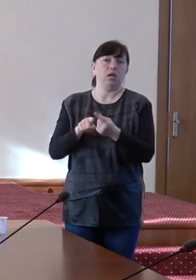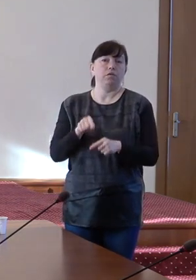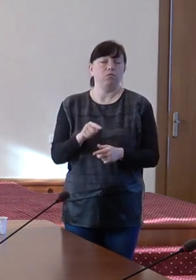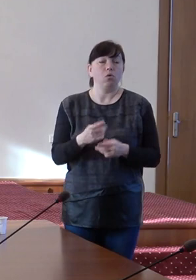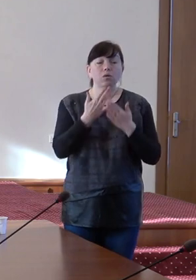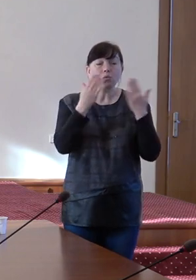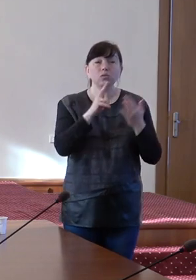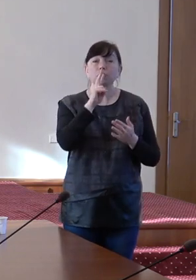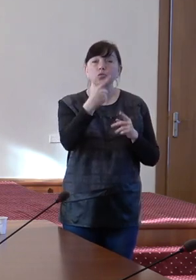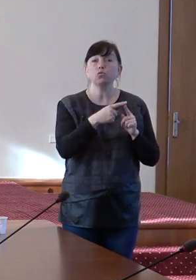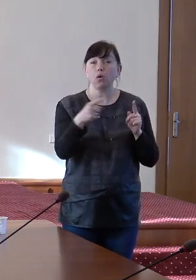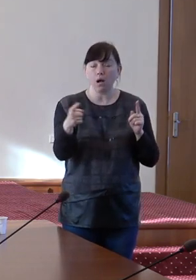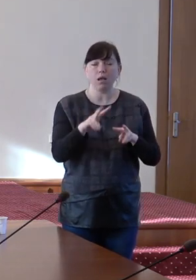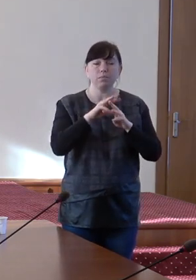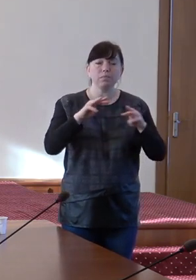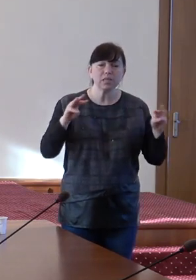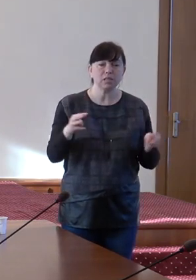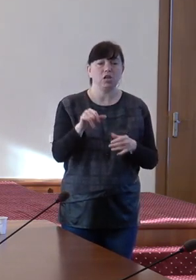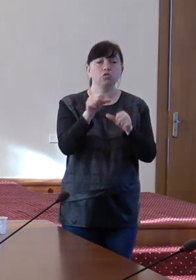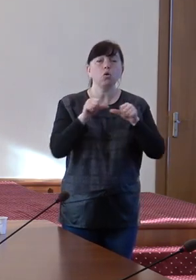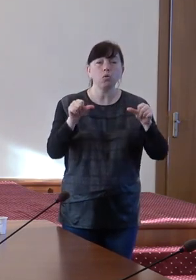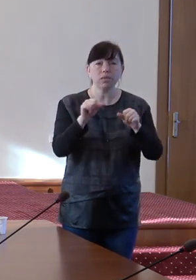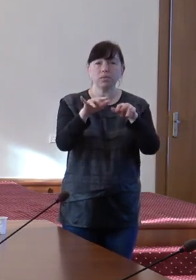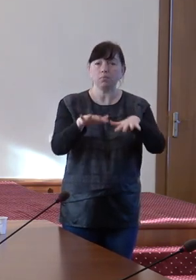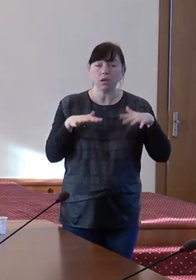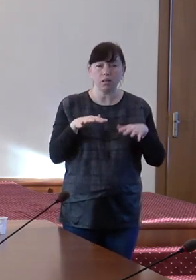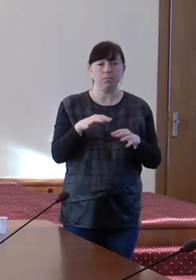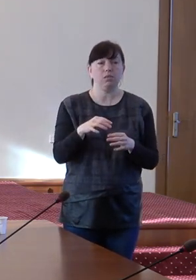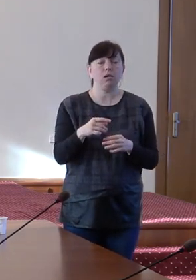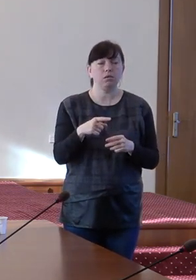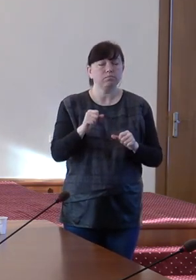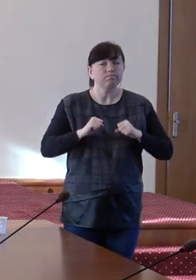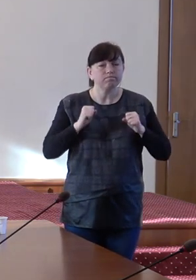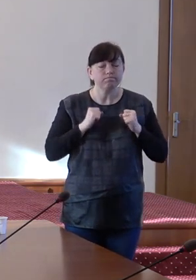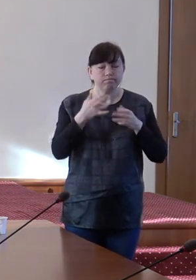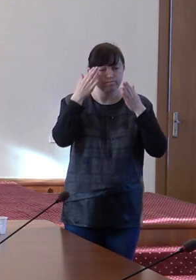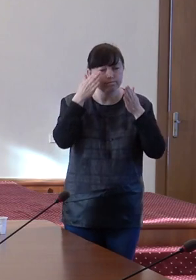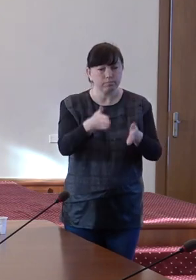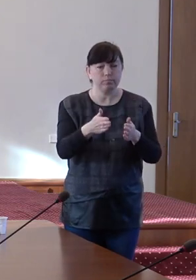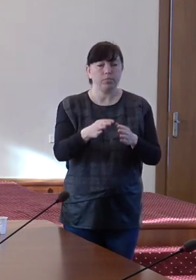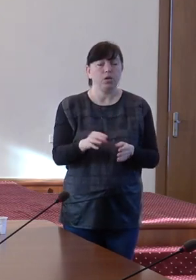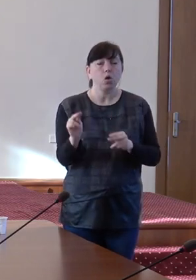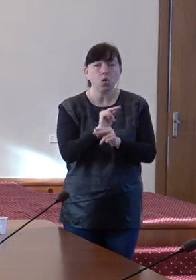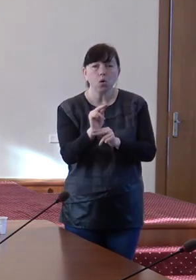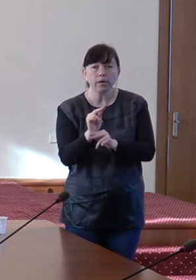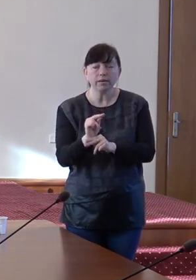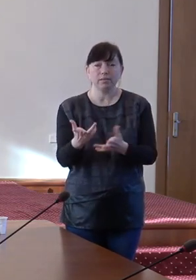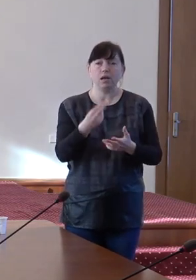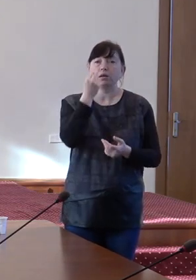ultimii doi ani de zile, Ministerul și Comisia Parlamentară a pus un accent deosebit pe corectarea,